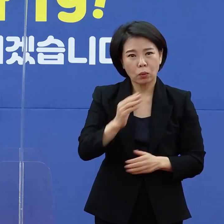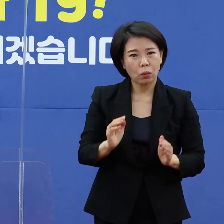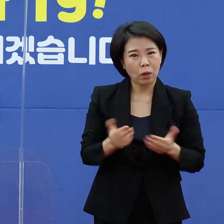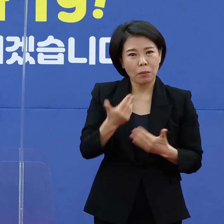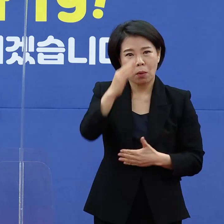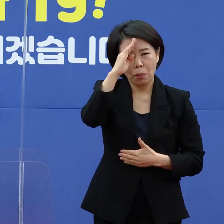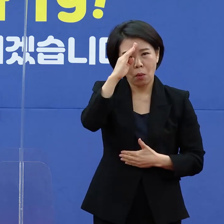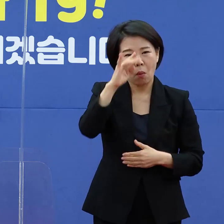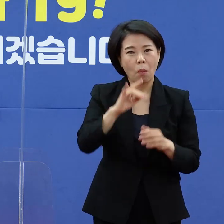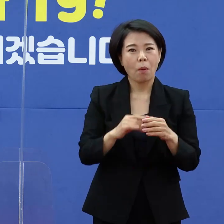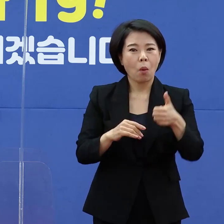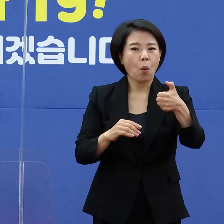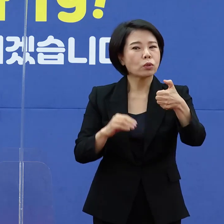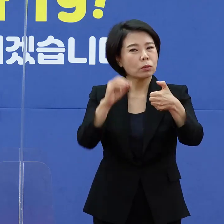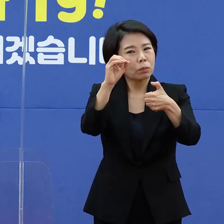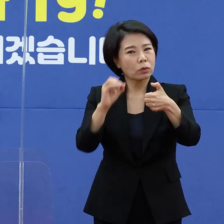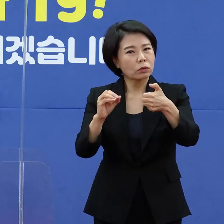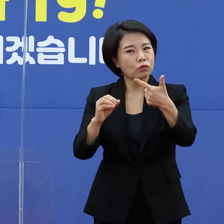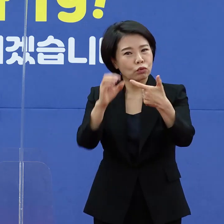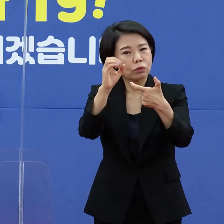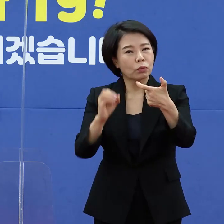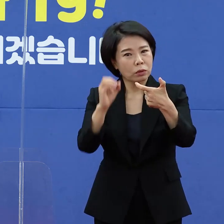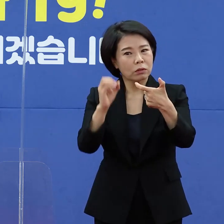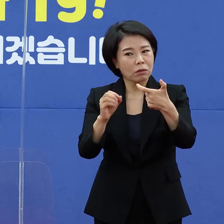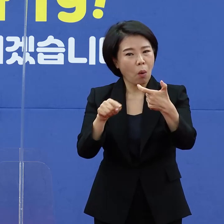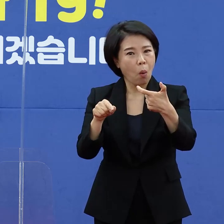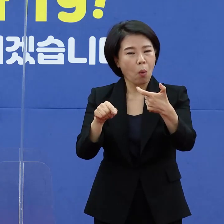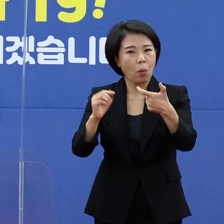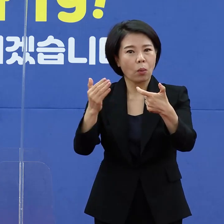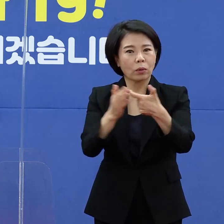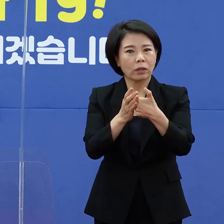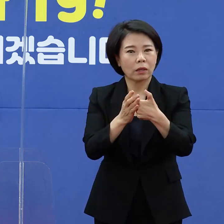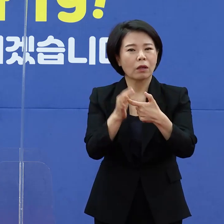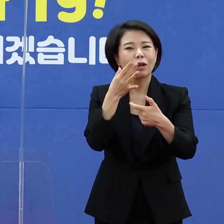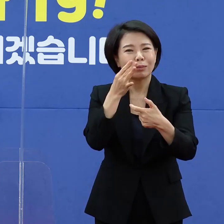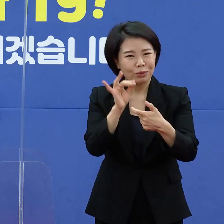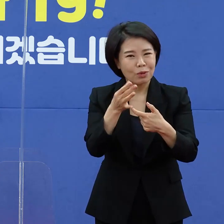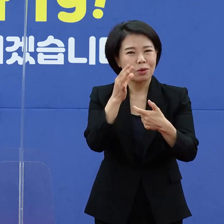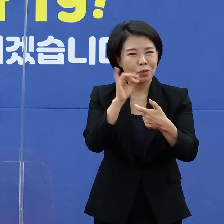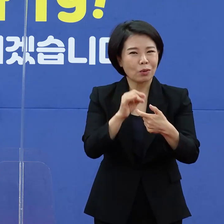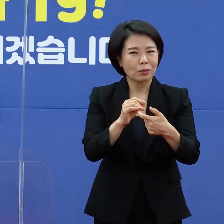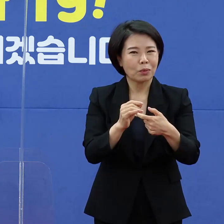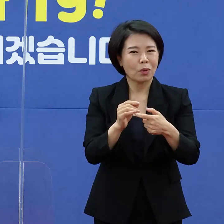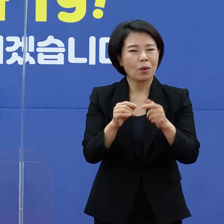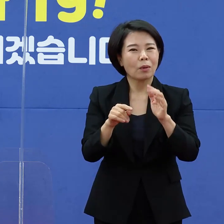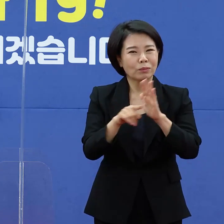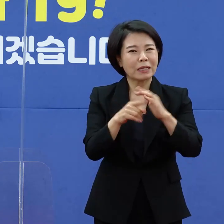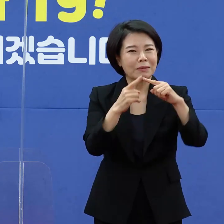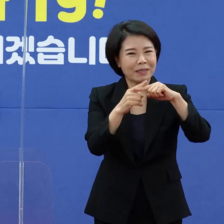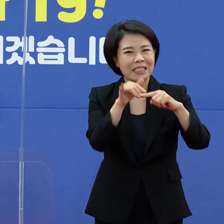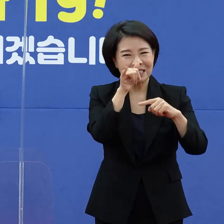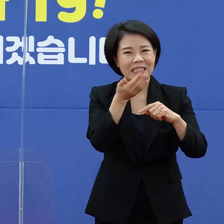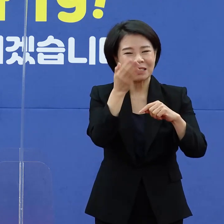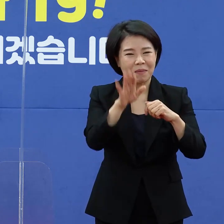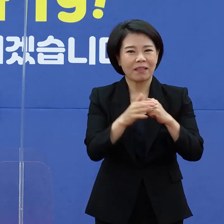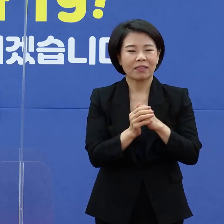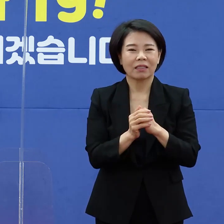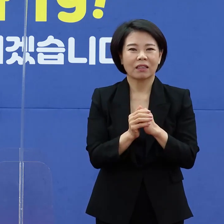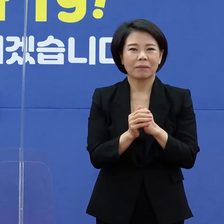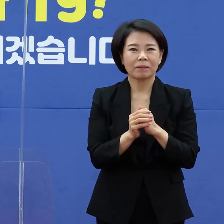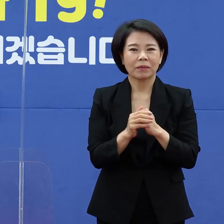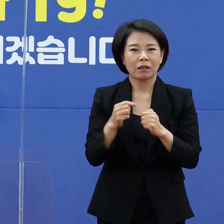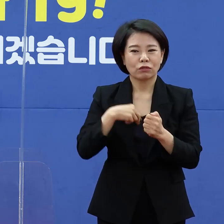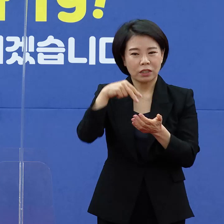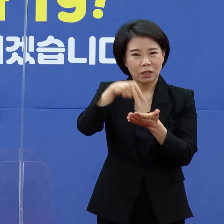많습니다. 50%에서 60% 정도가 물론 조금씩 오차는 있습니다만 전문가에 따라서 또